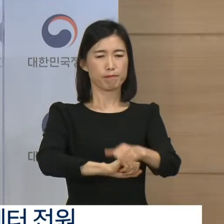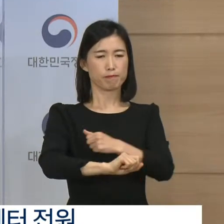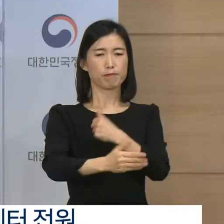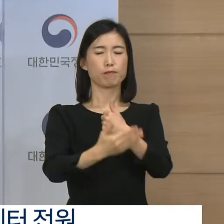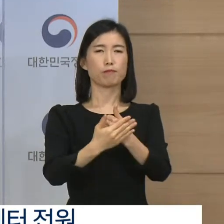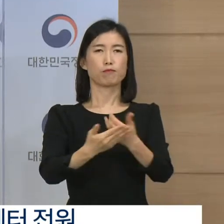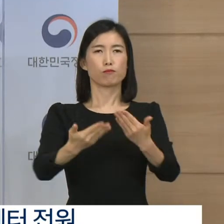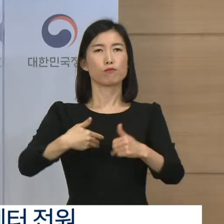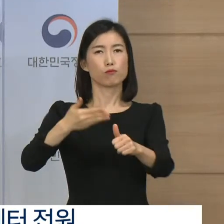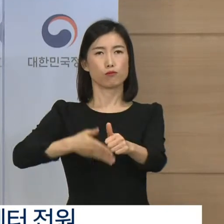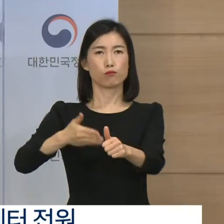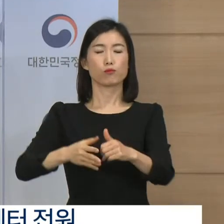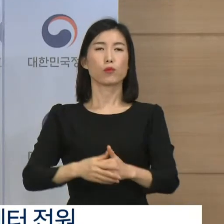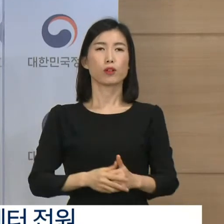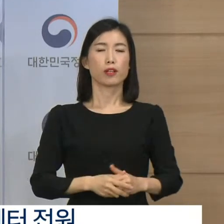이와 함께